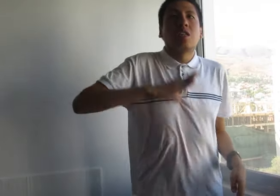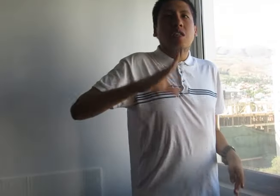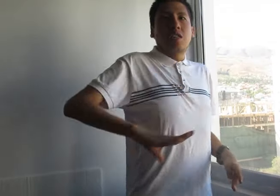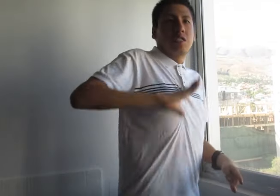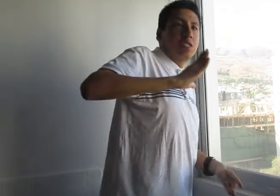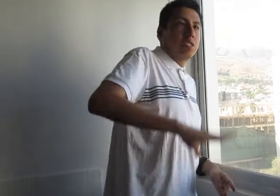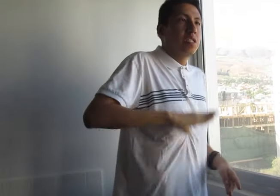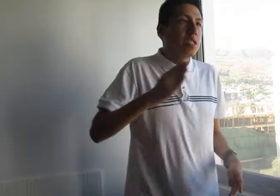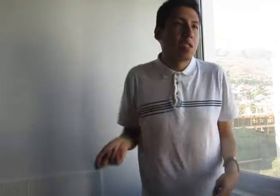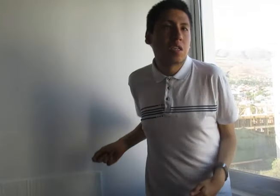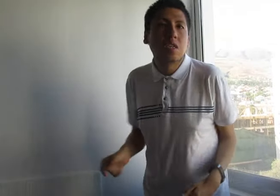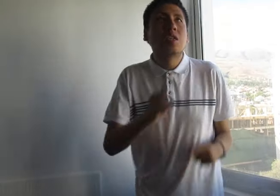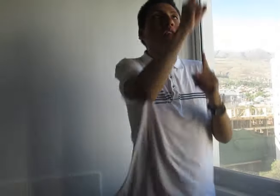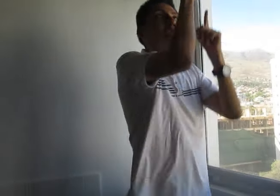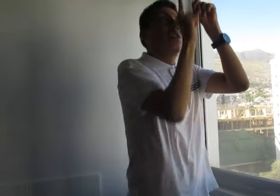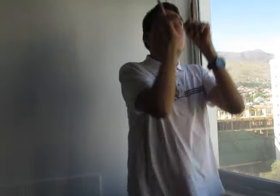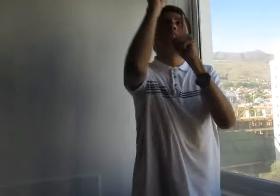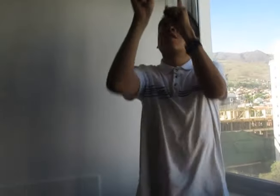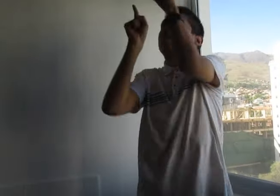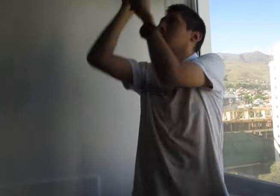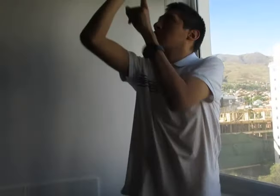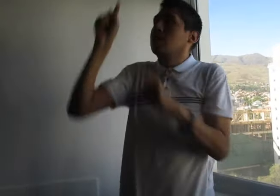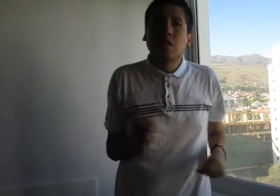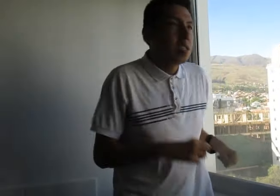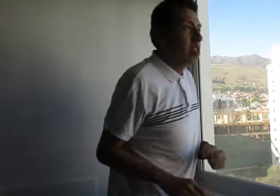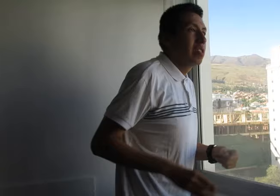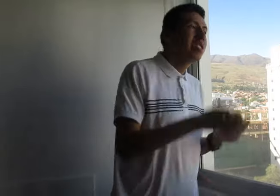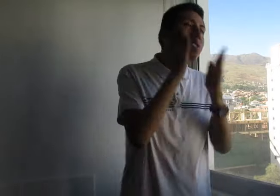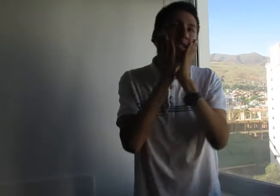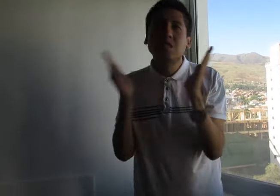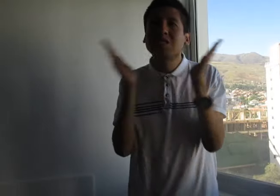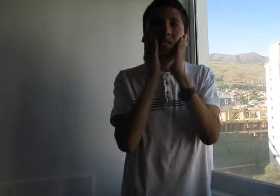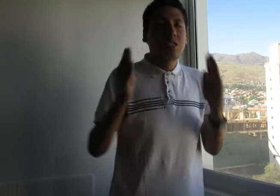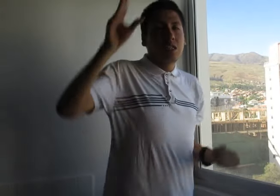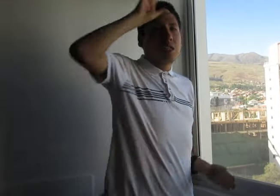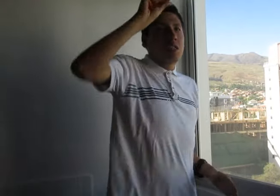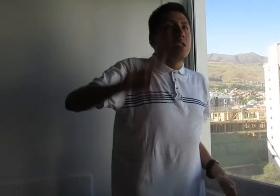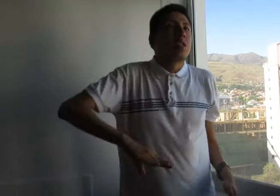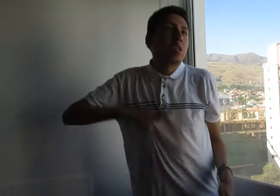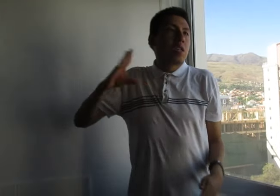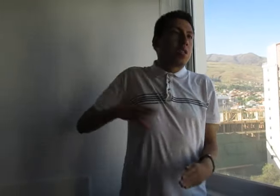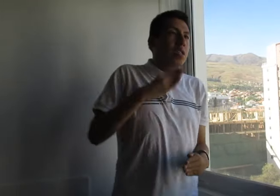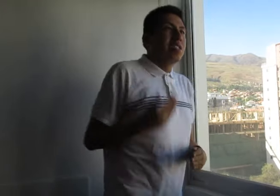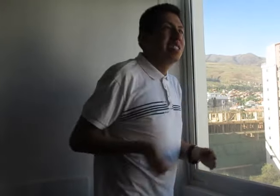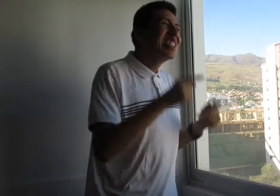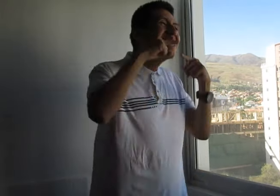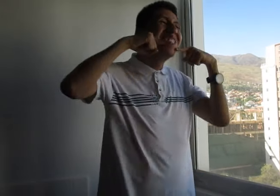por las estrellas, te agradezco Señor por la sonrisa,